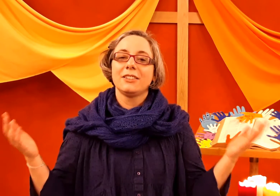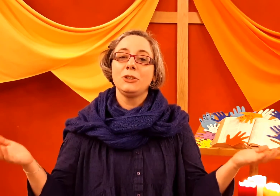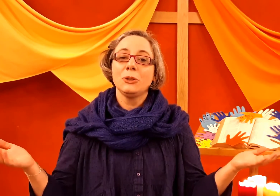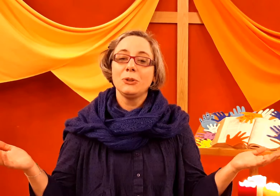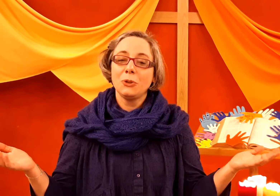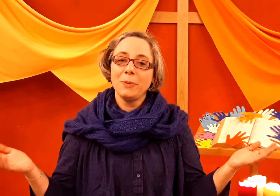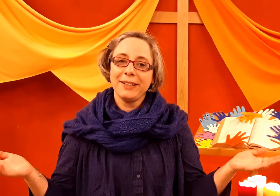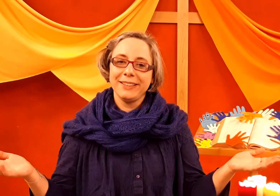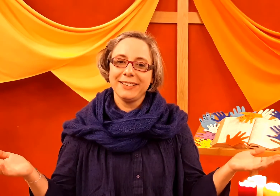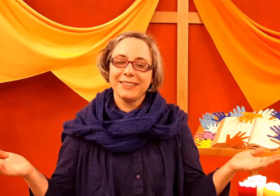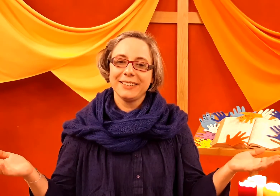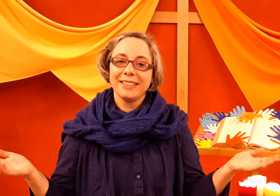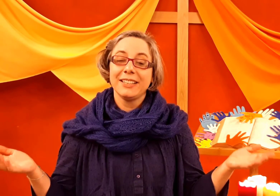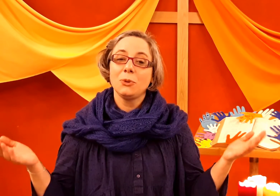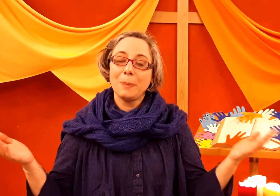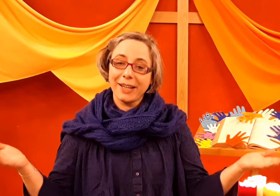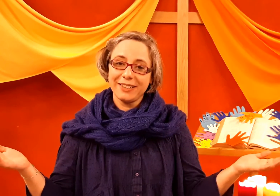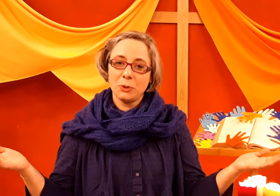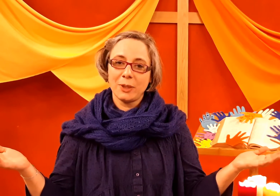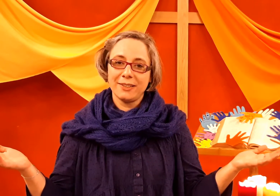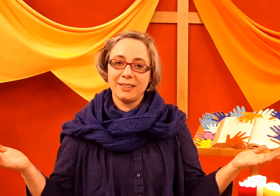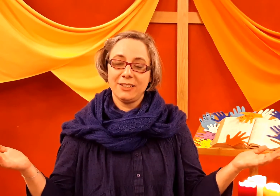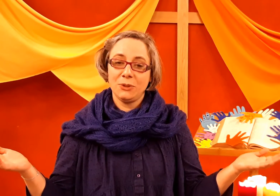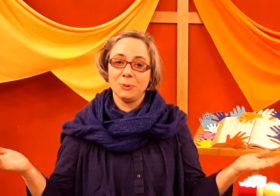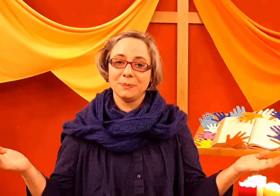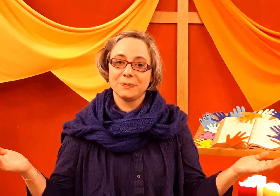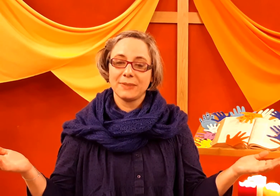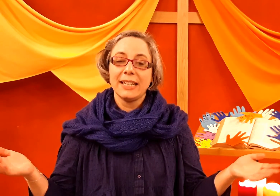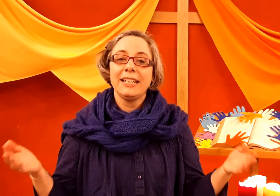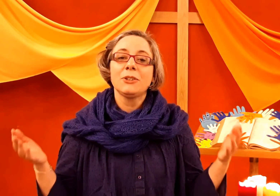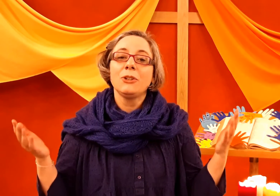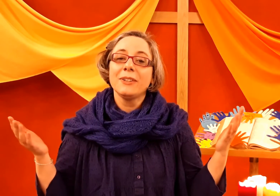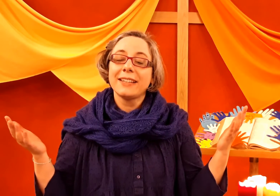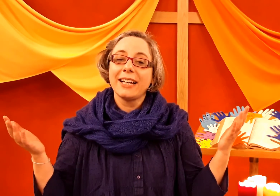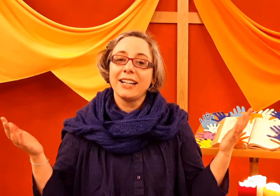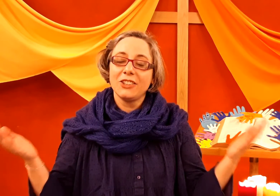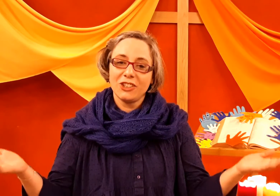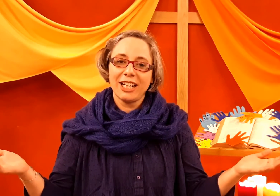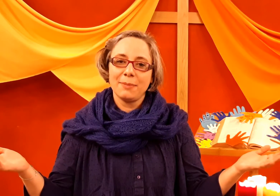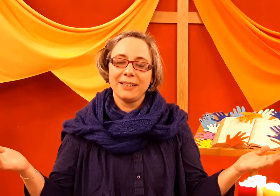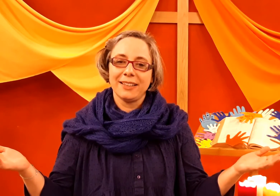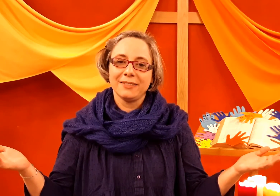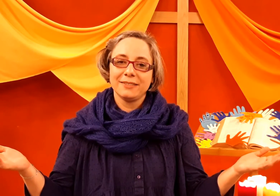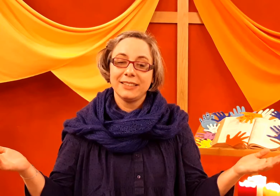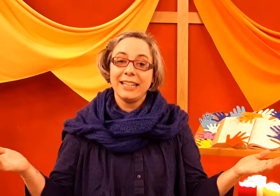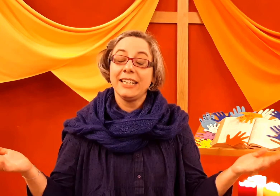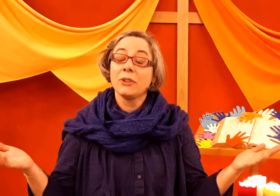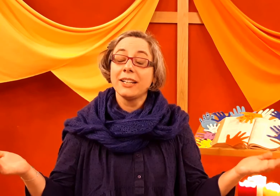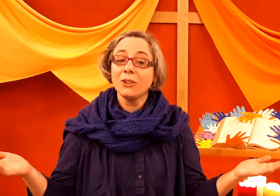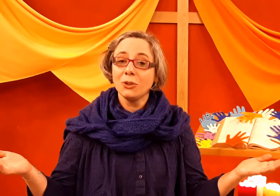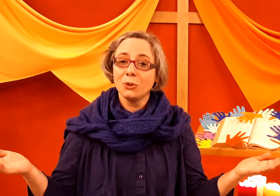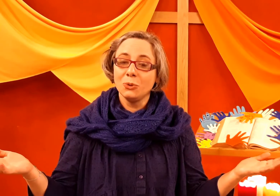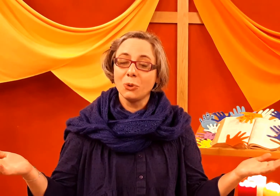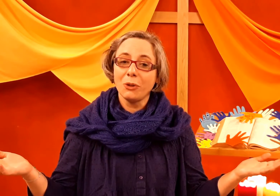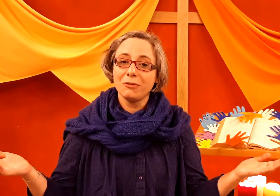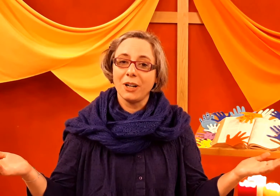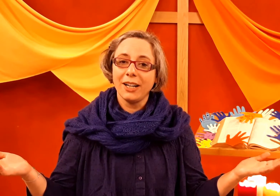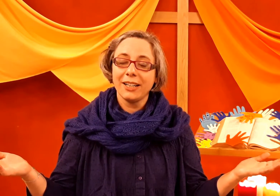Dieu te bénit, tu es précieux à ses yeux. Il te donne sa grâce chaque matin, et en attendant de nous revoir,